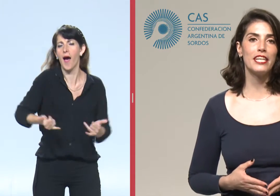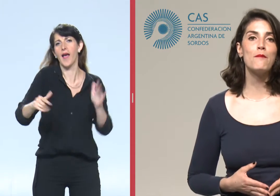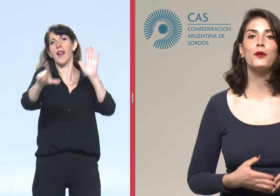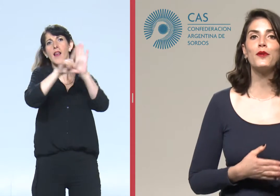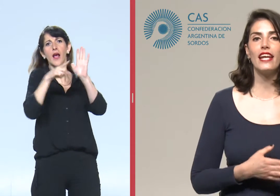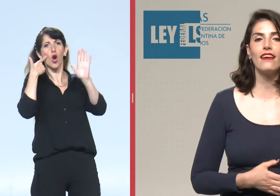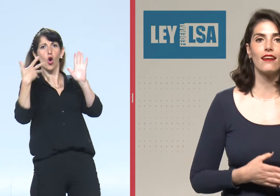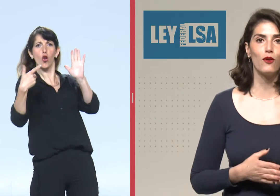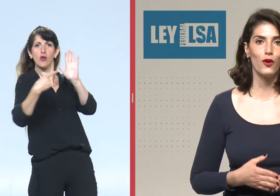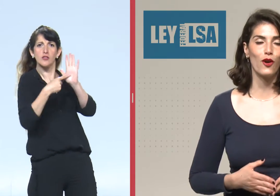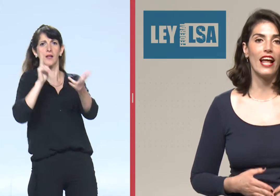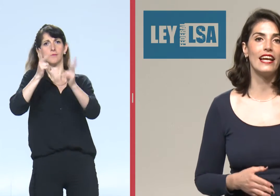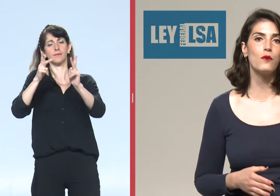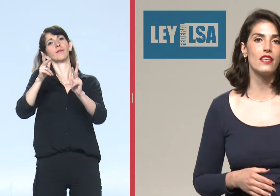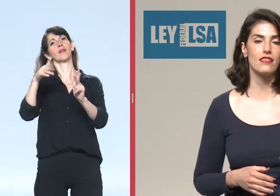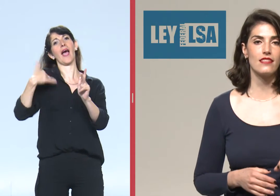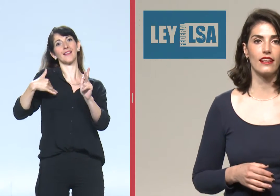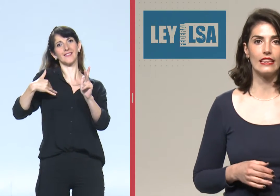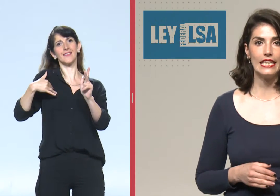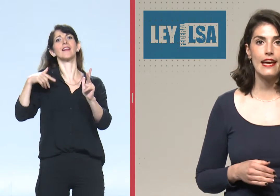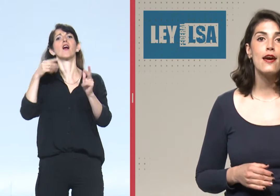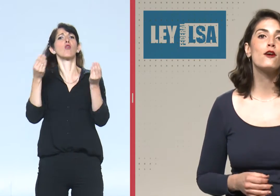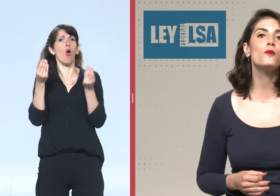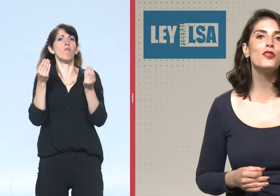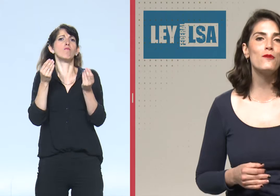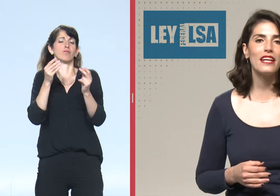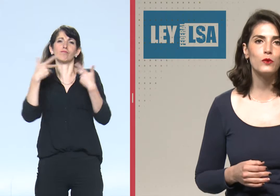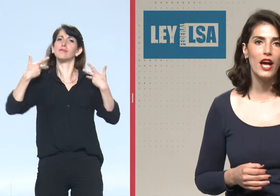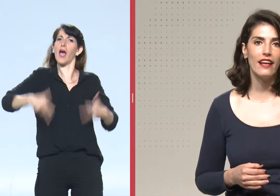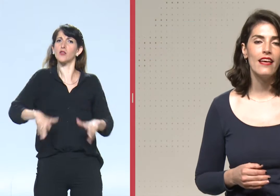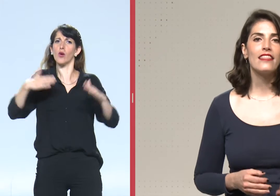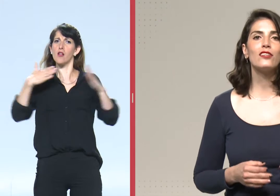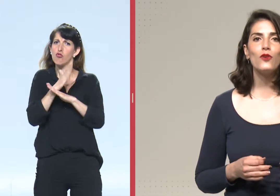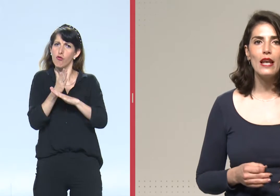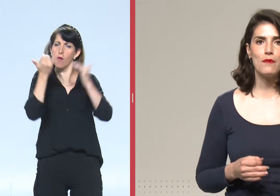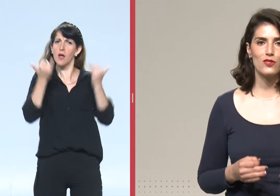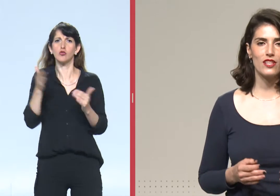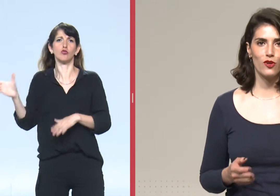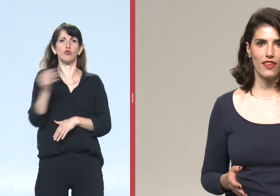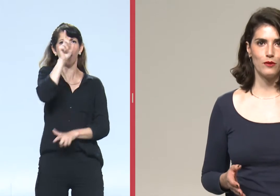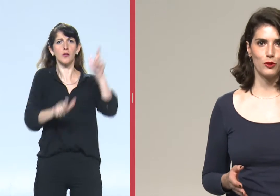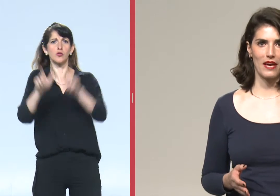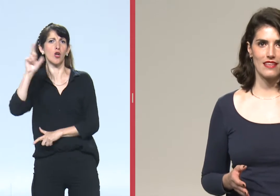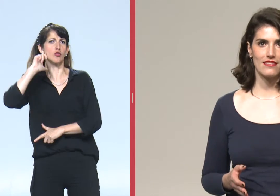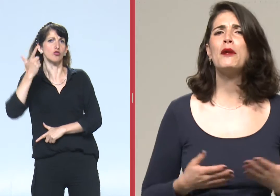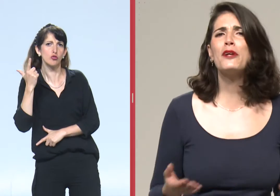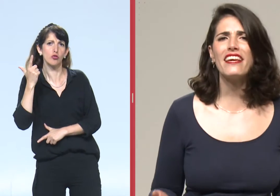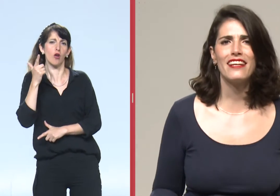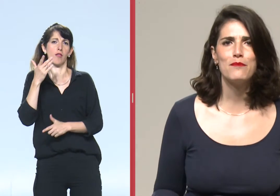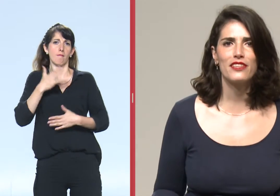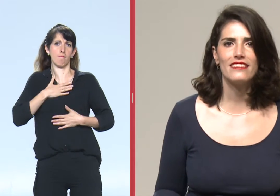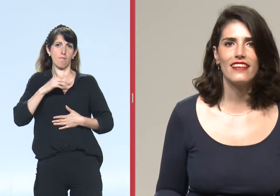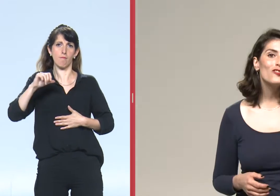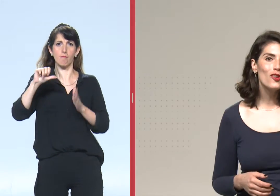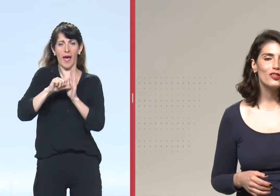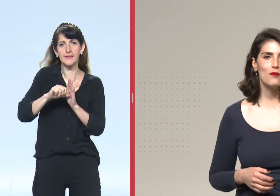una campaña por una ley que reconozca a la lengua de señas argentina como un idioma natural de todas las personas sordas de nuestro país. ¿Pero por qué